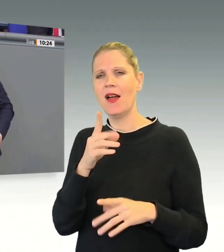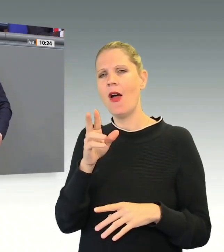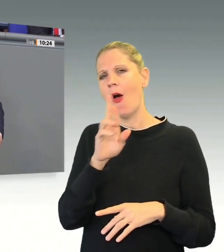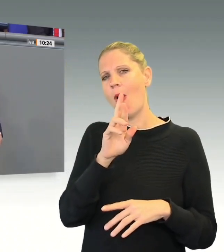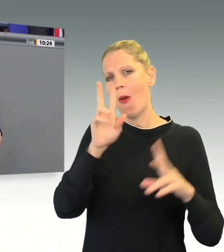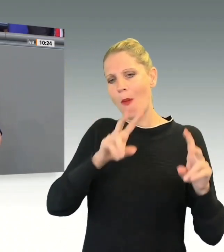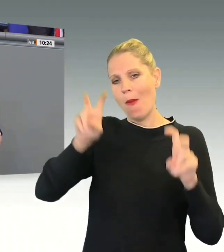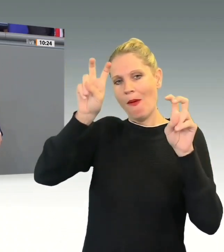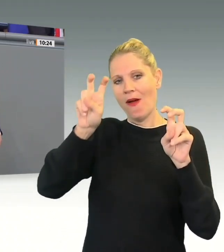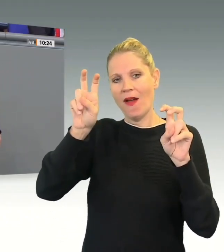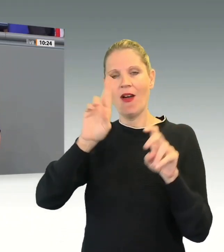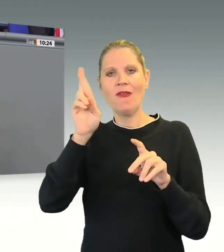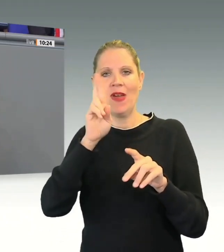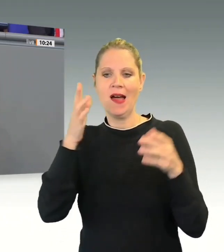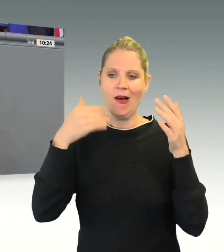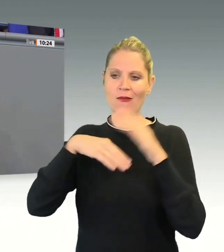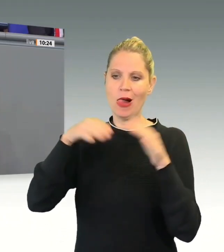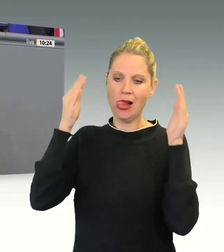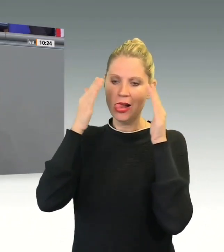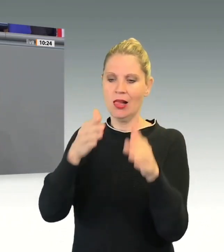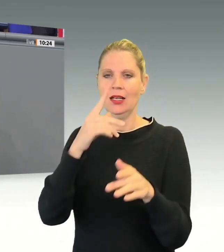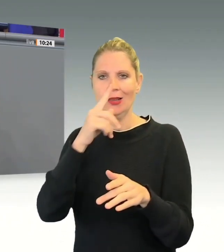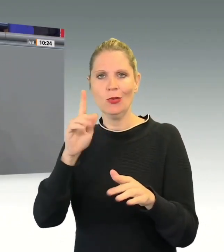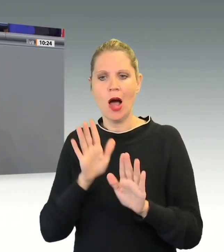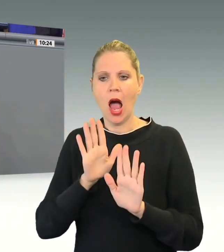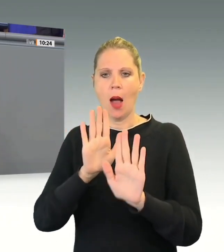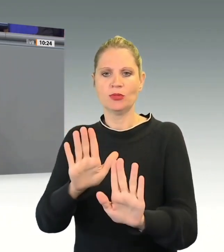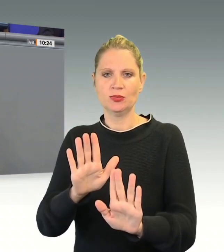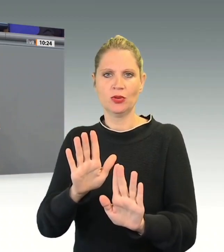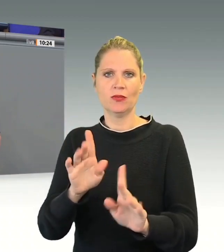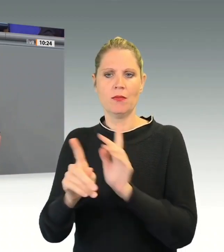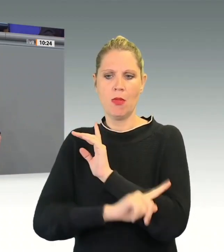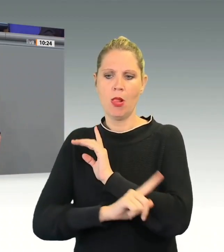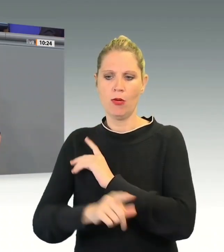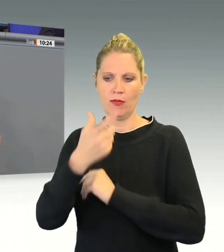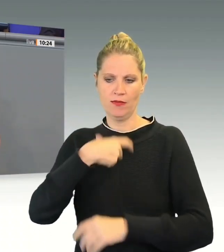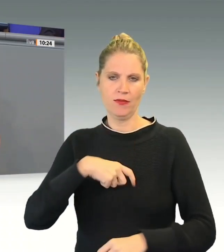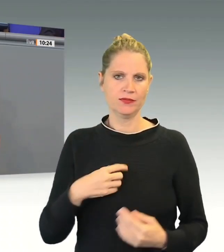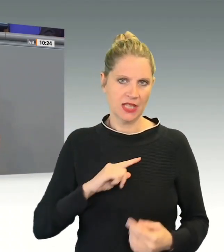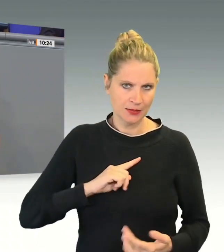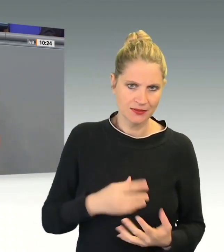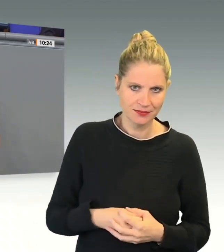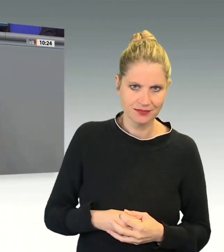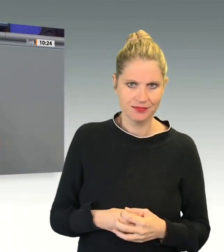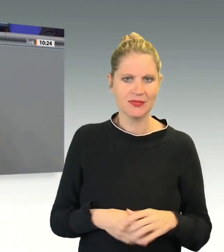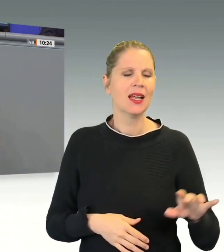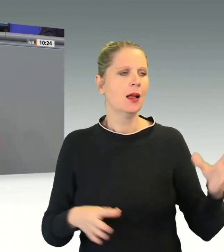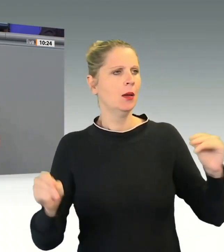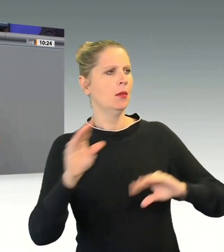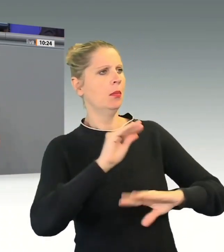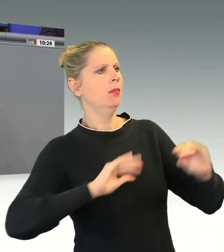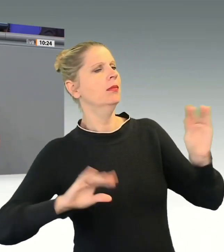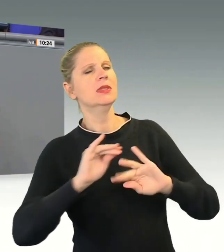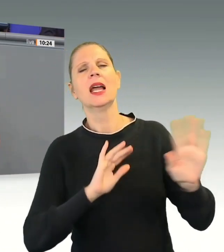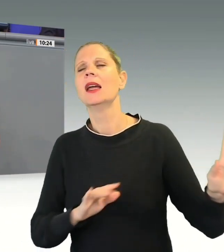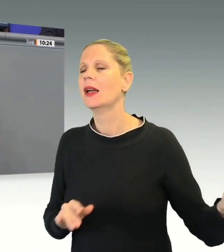Interessanterweise, ja, das ist Ihre kleine, simple Methode, ich werde es Ihnen gleich erklären, wenn Sie das kognitiv hinkriegen, dann